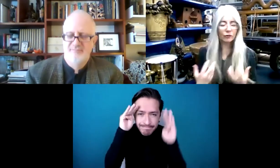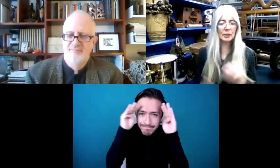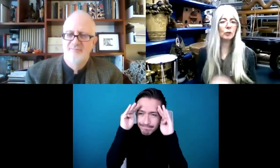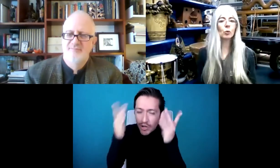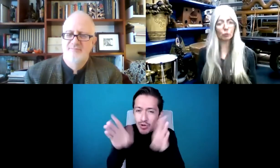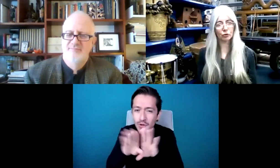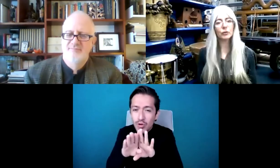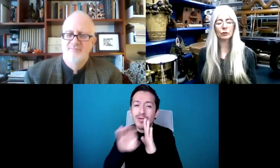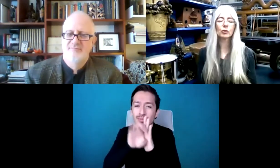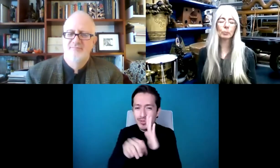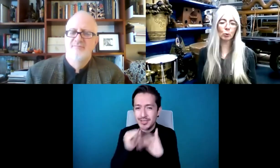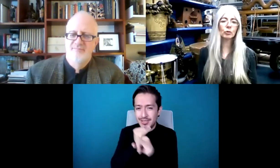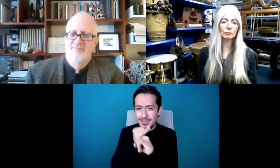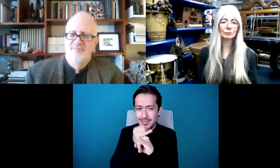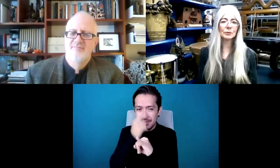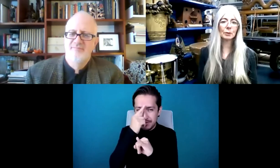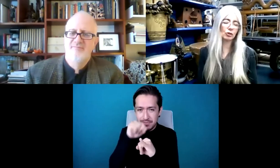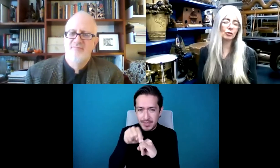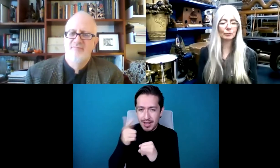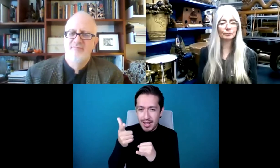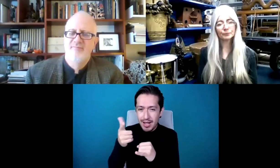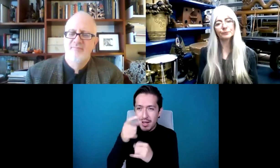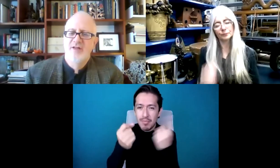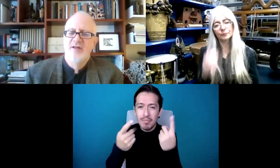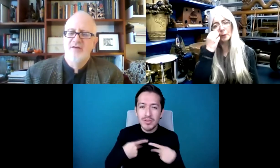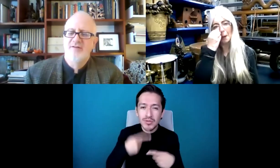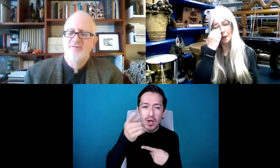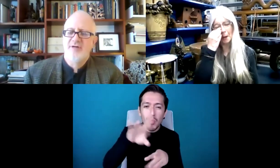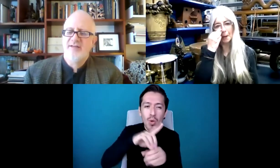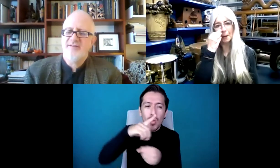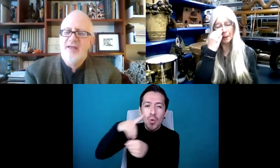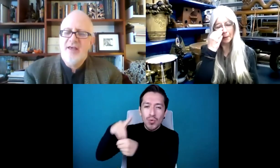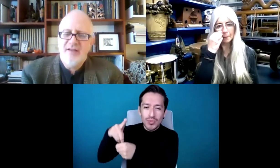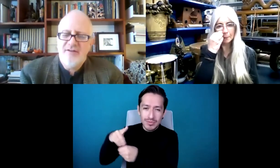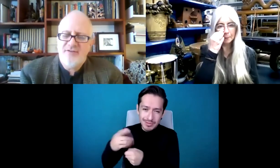gente a través del crowdfunding y demás te apoyen.